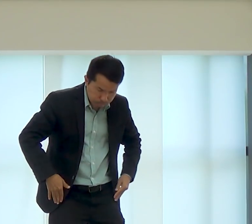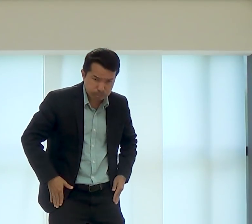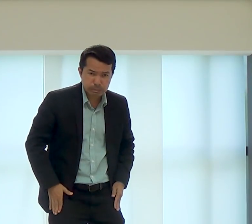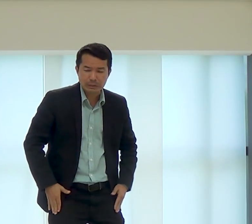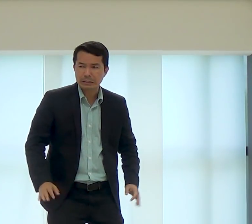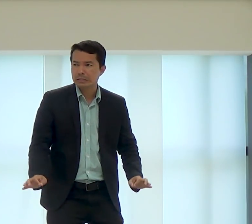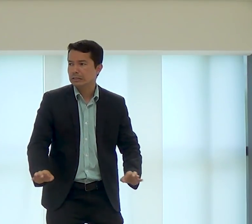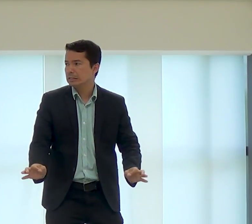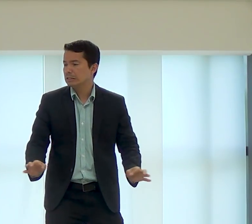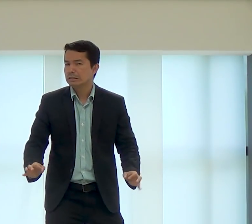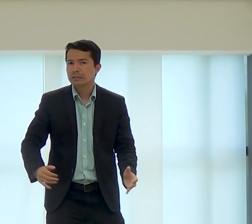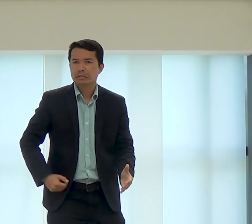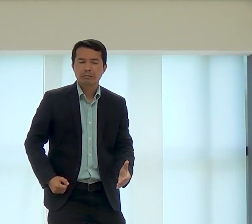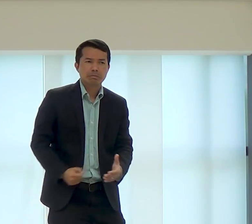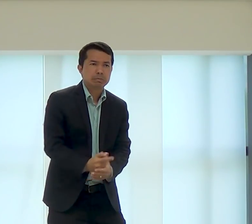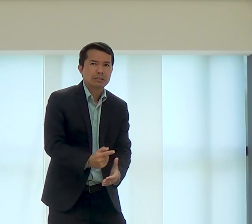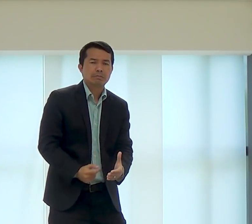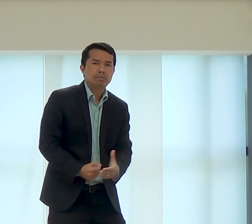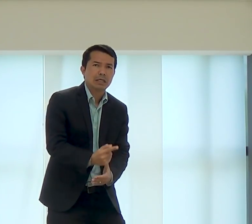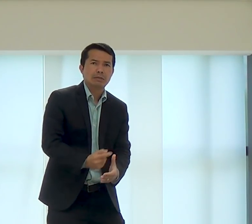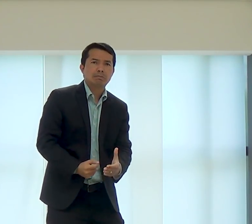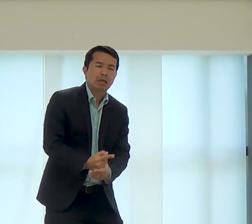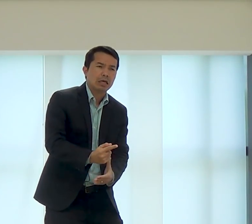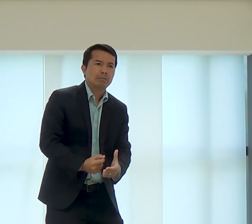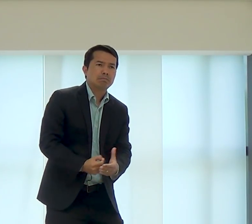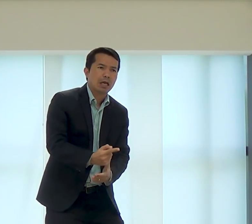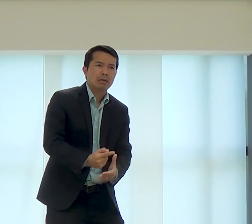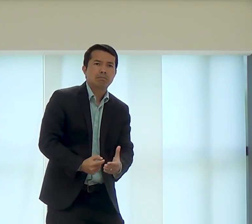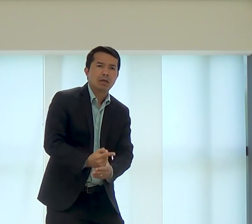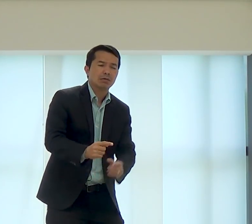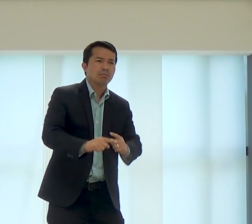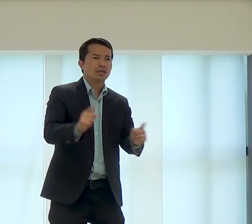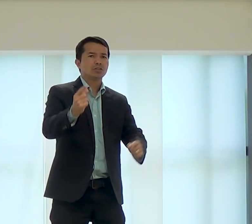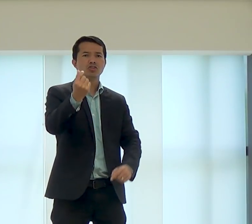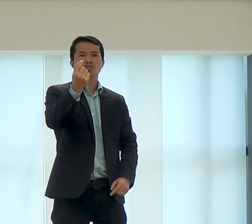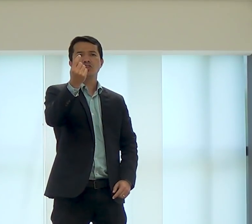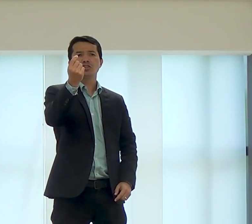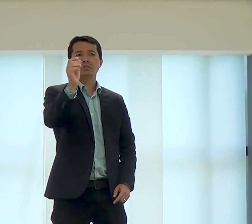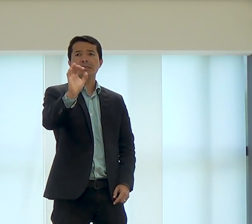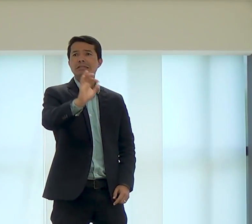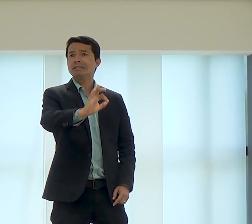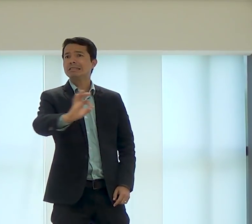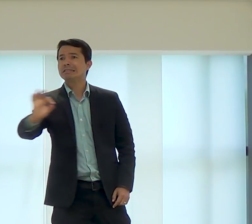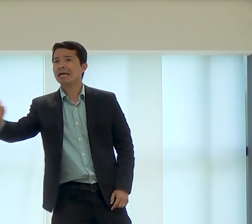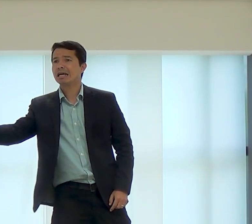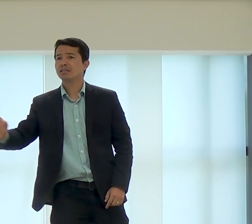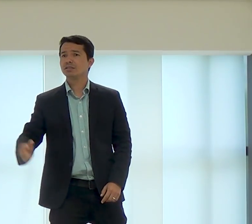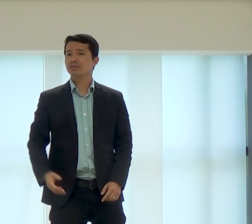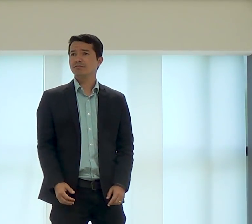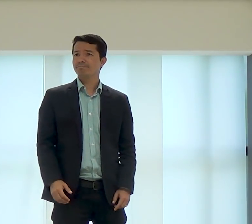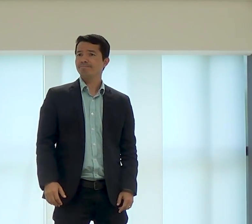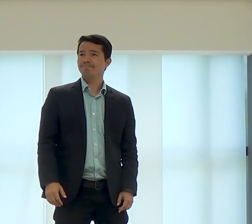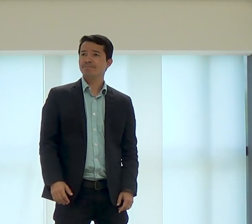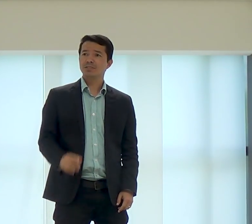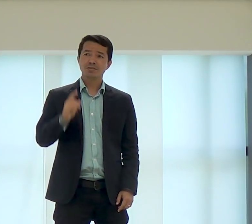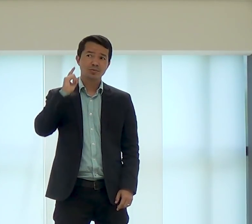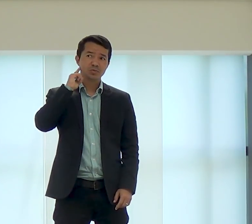que é para transformar a Bíblia em libras, mas, cadê? A gente precisa de investimentos, a gente